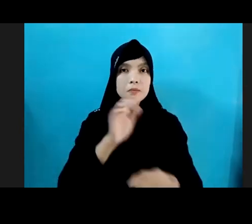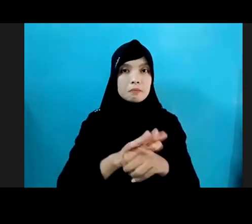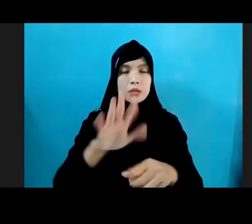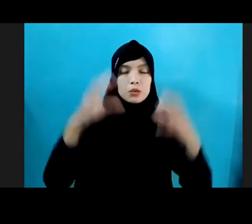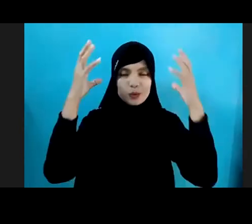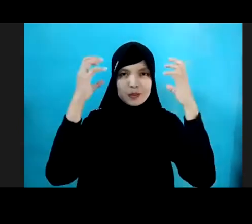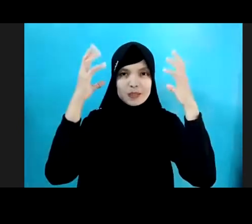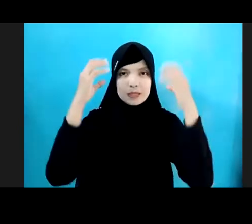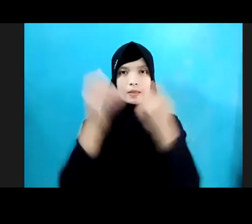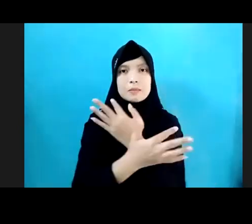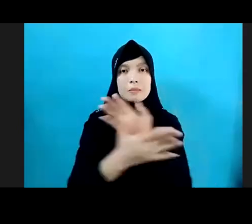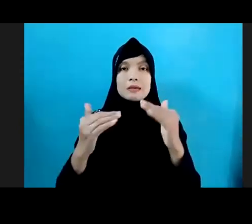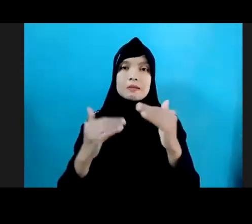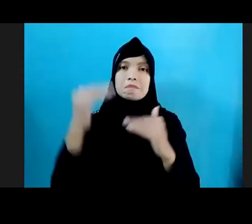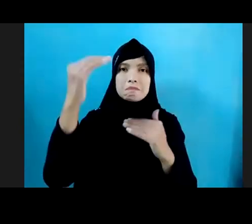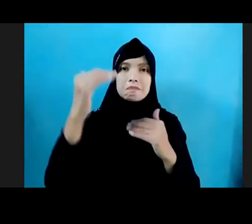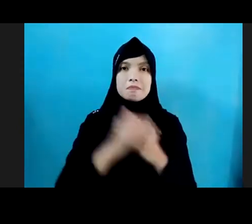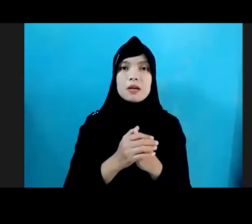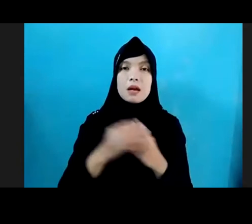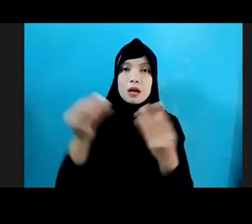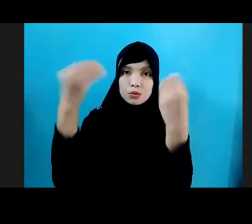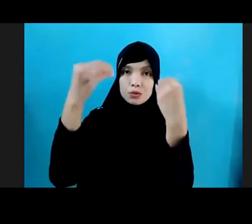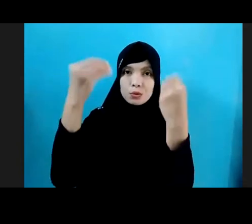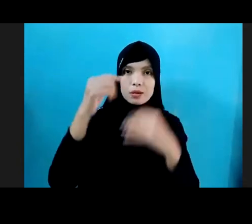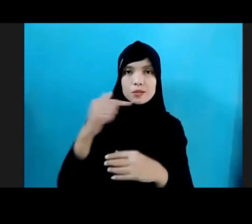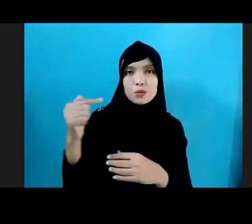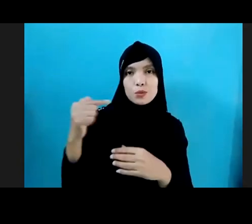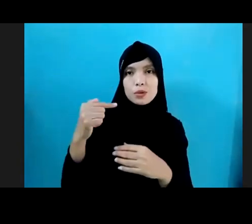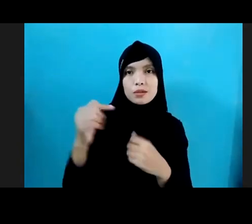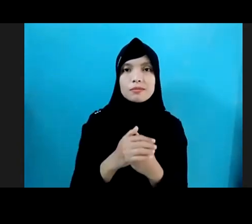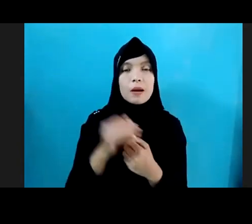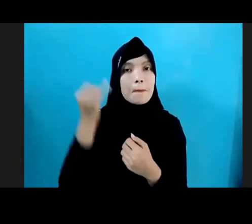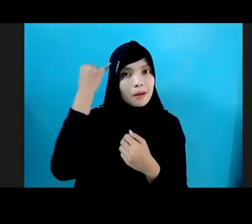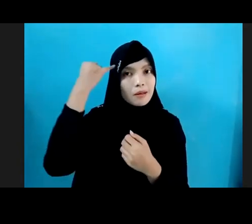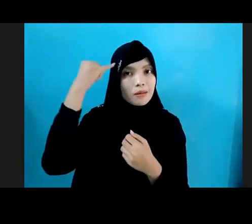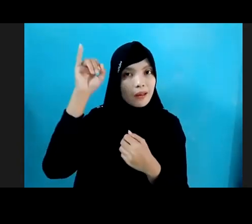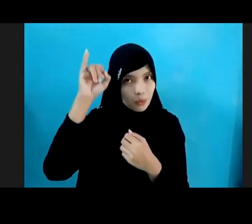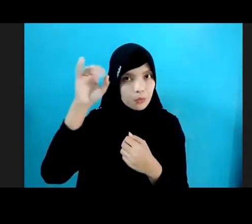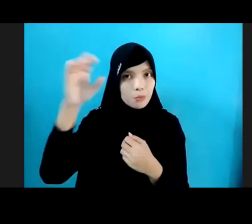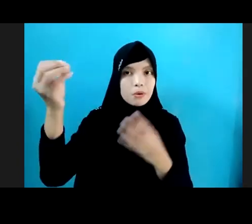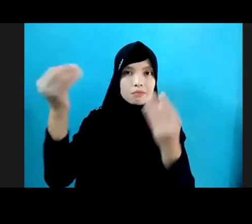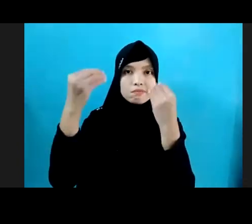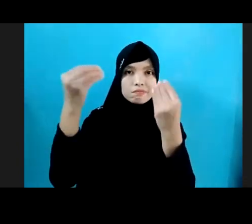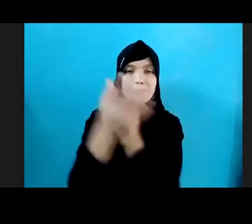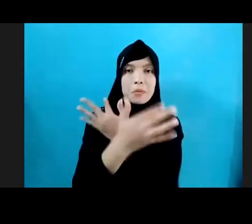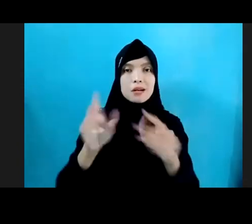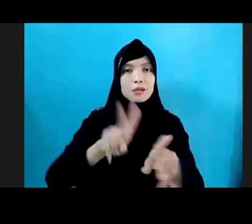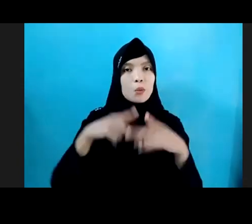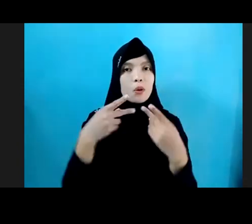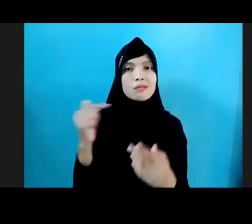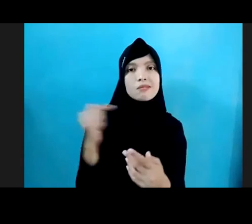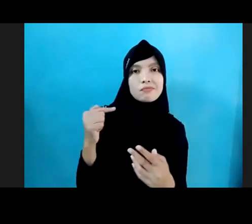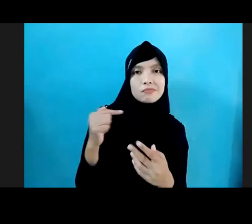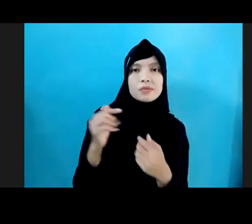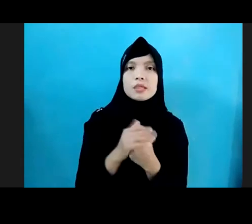Masyarakat Meningkat Kurangnya Edukasi Dan Pengetahuan Baik Lingkung Keluarga Dan Masyarakat Dan Hasil Dan